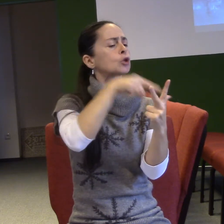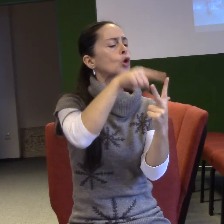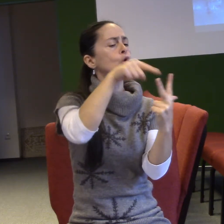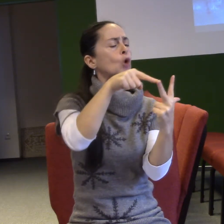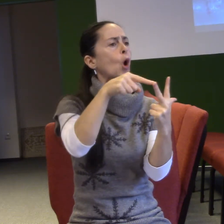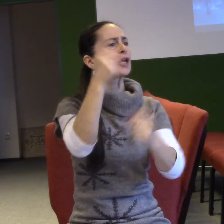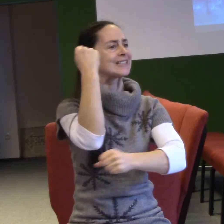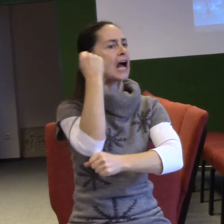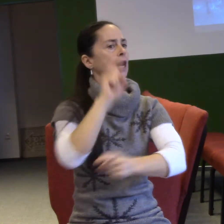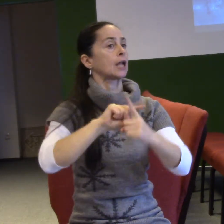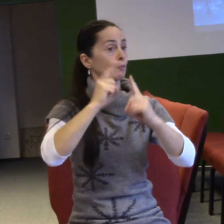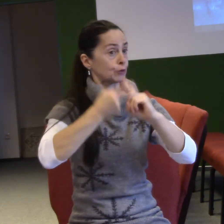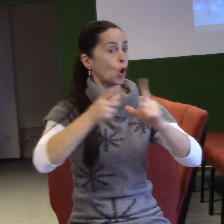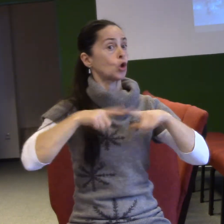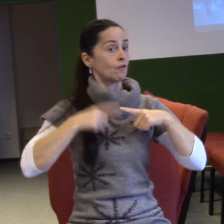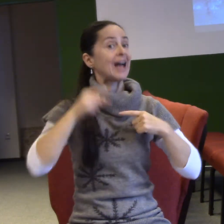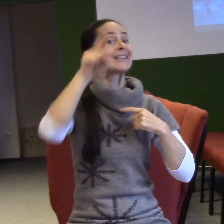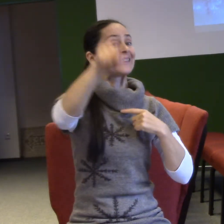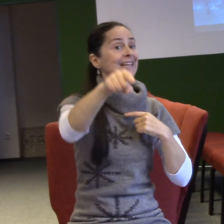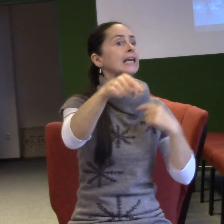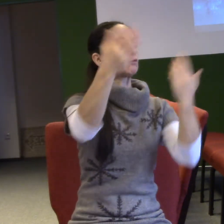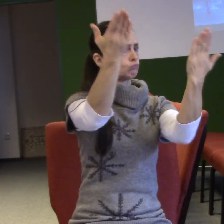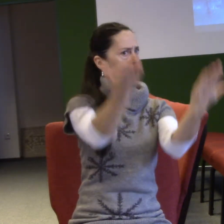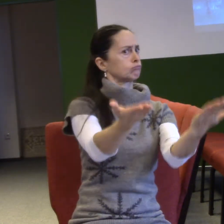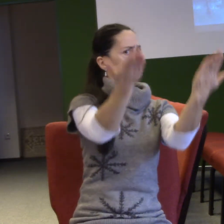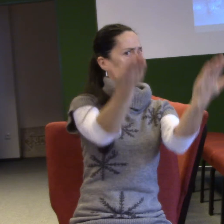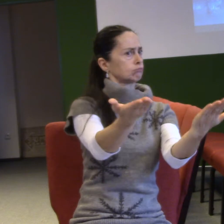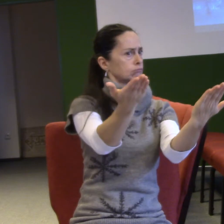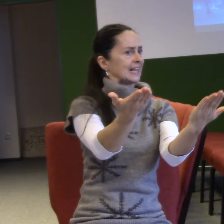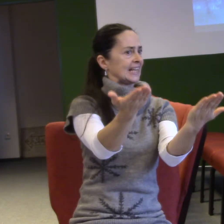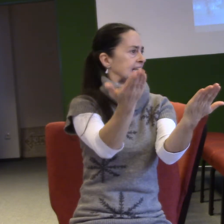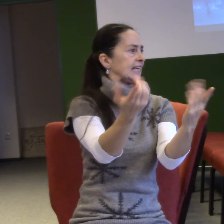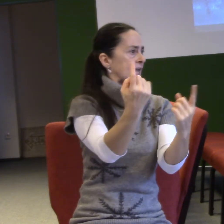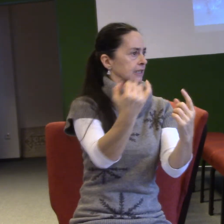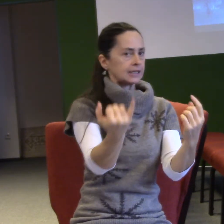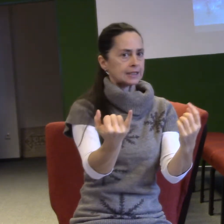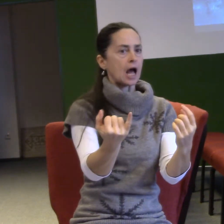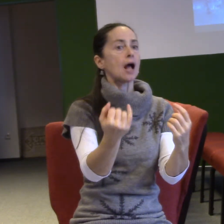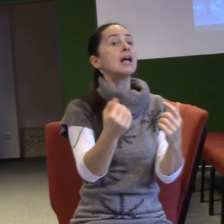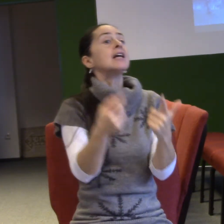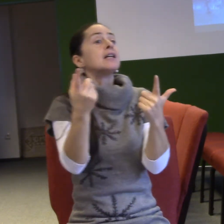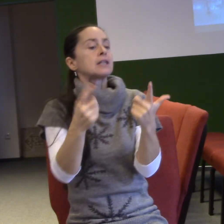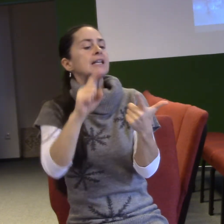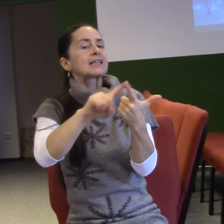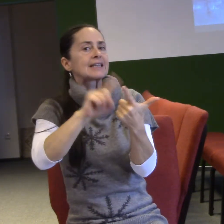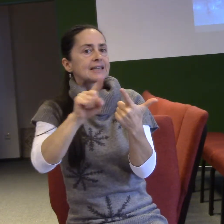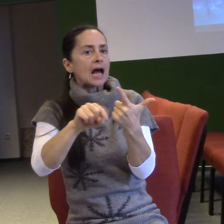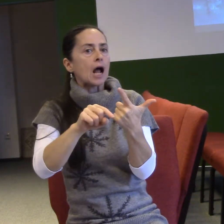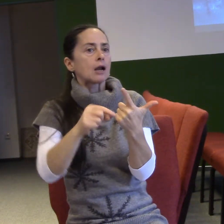Něco jsi, máš nějakou identitu, někde stojíš, máš nějaké postavení a potom na základě toho